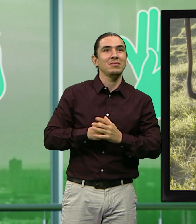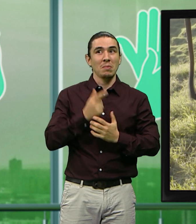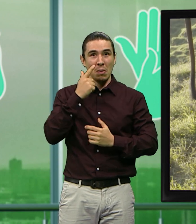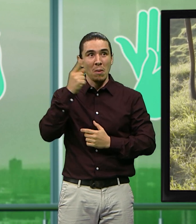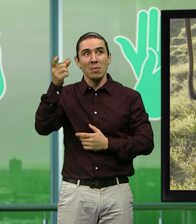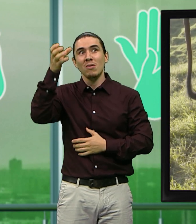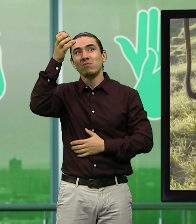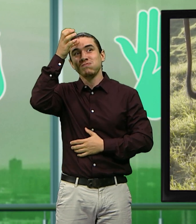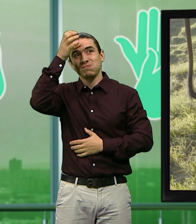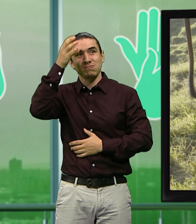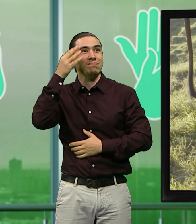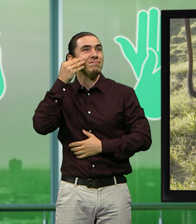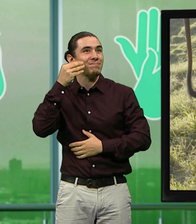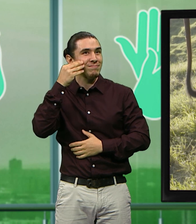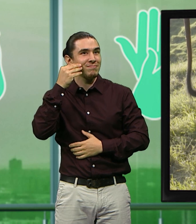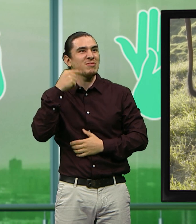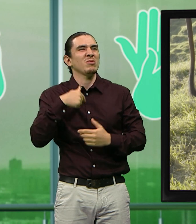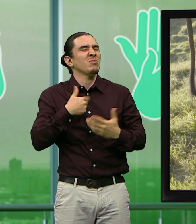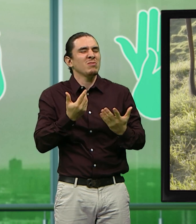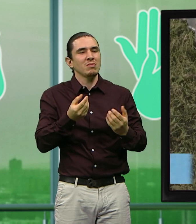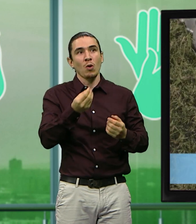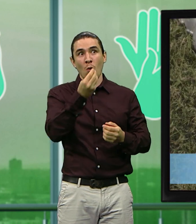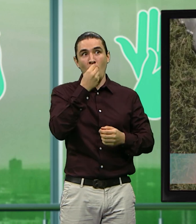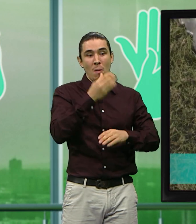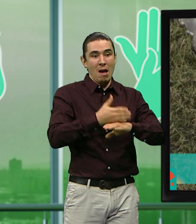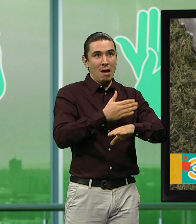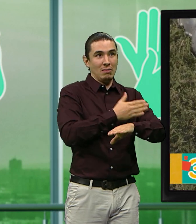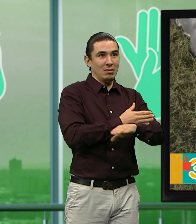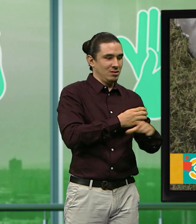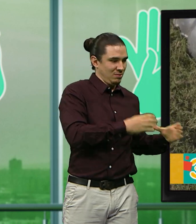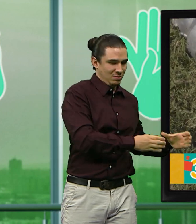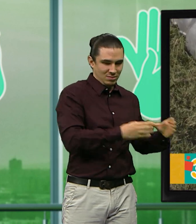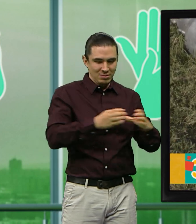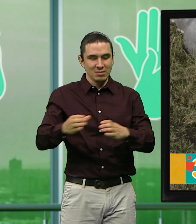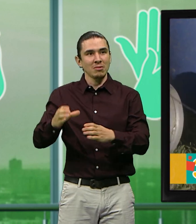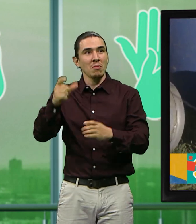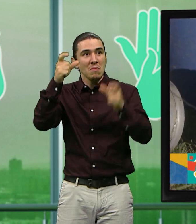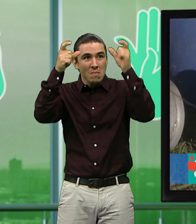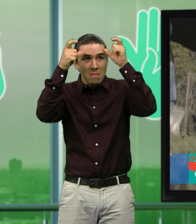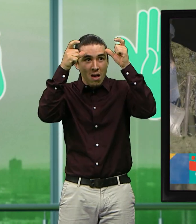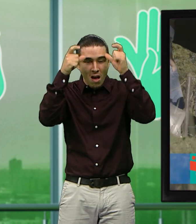Es muy importante primero echarle el cuidado para que la vaca se deje ordeñar.